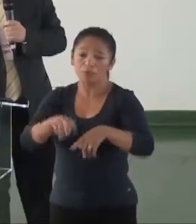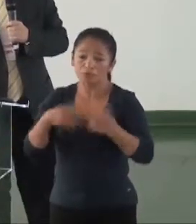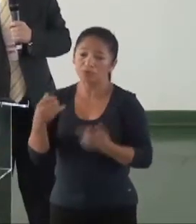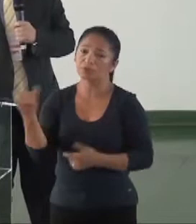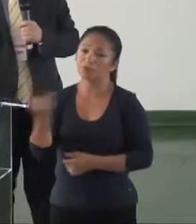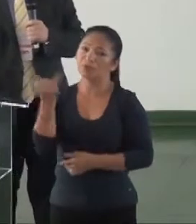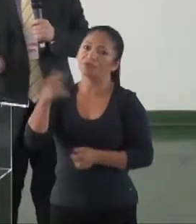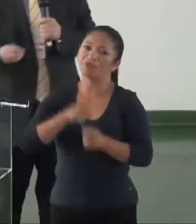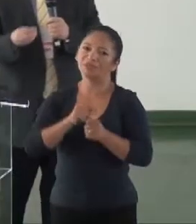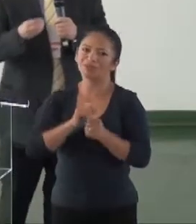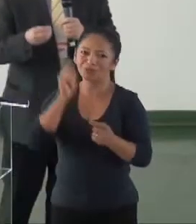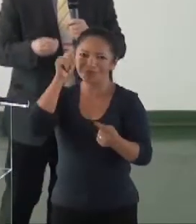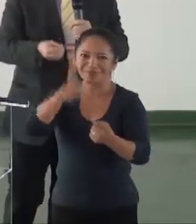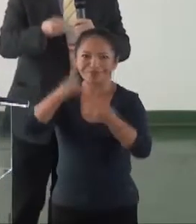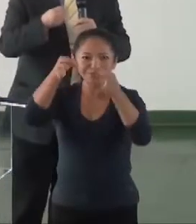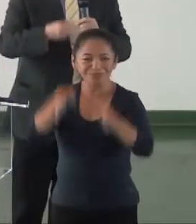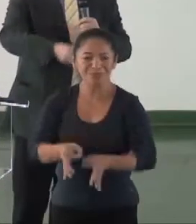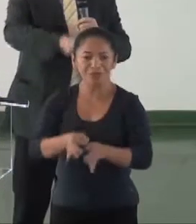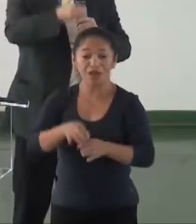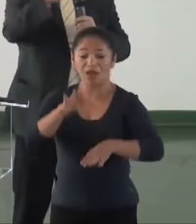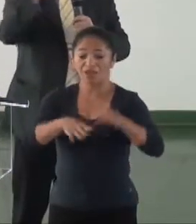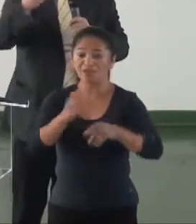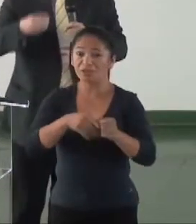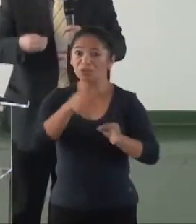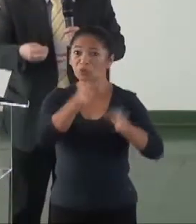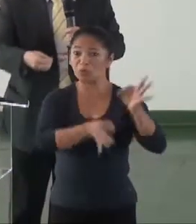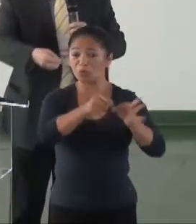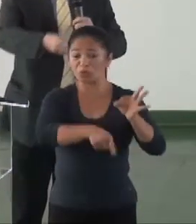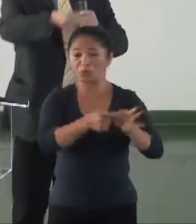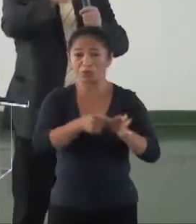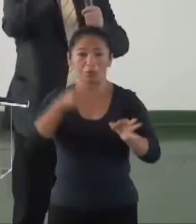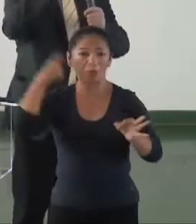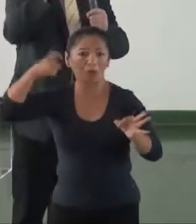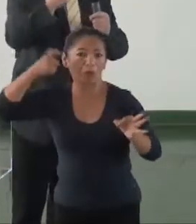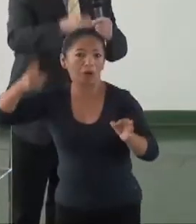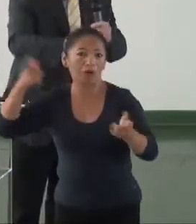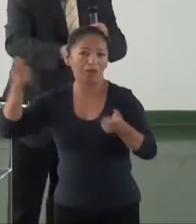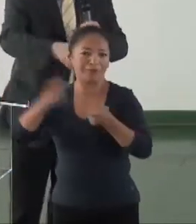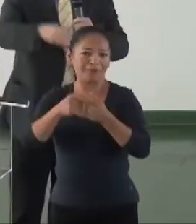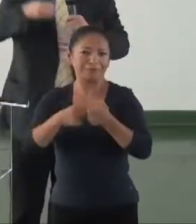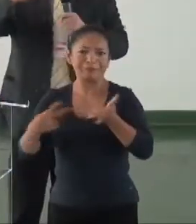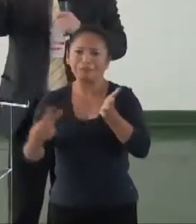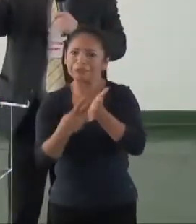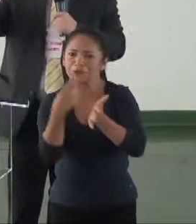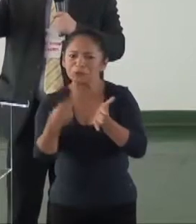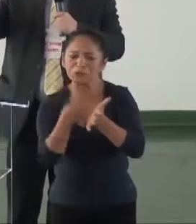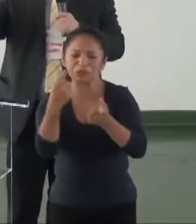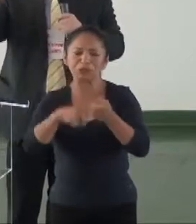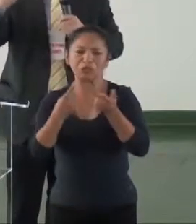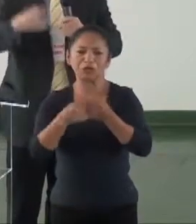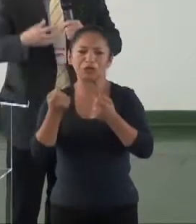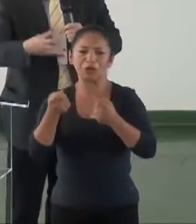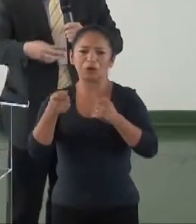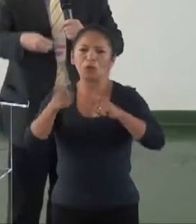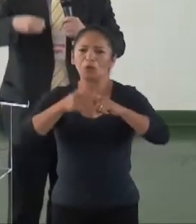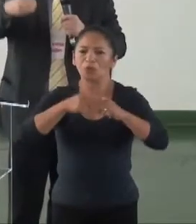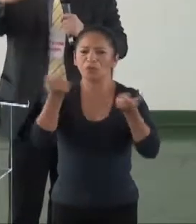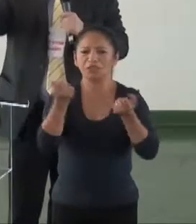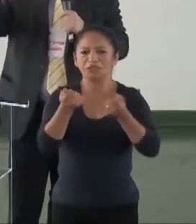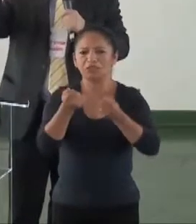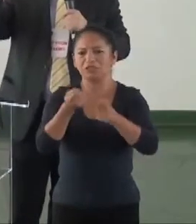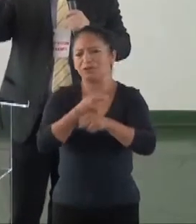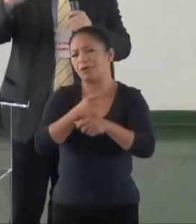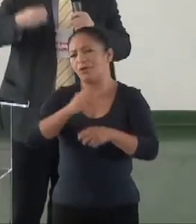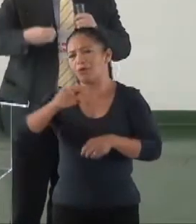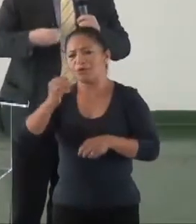na verdade, o desafio. Em vez do promotor estar preocupado com cirurgias, de ortopedia, de neurologia,